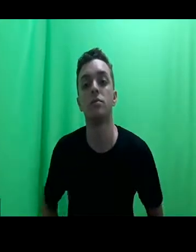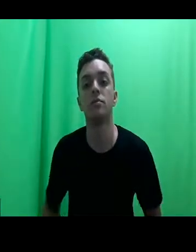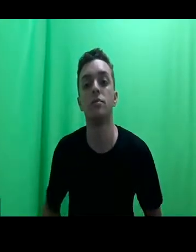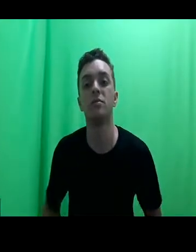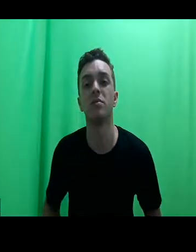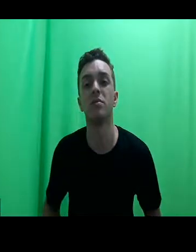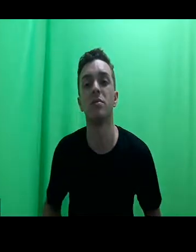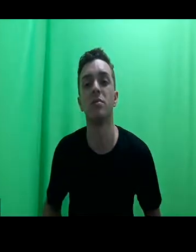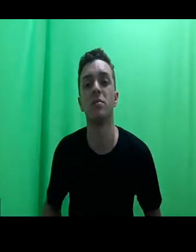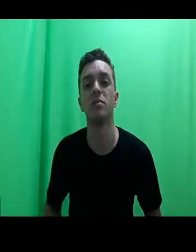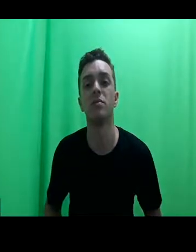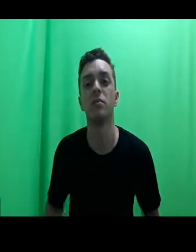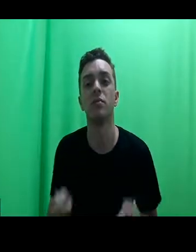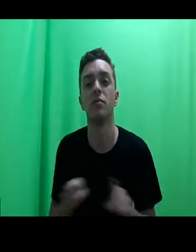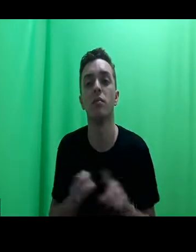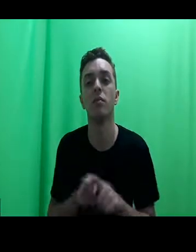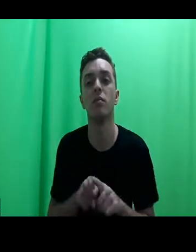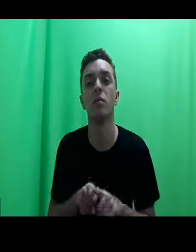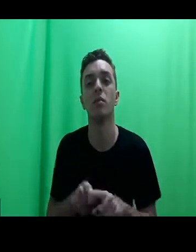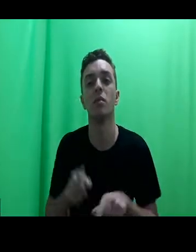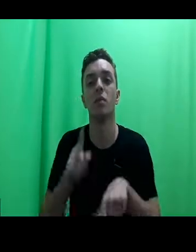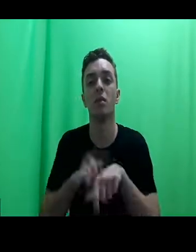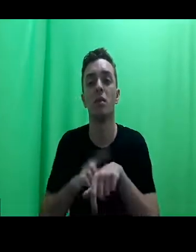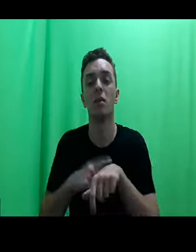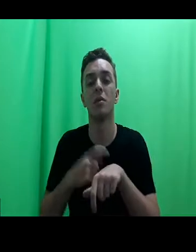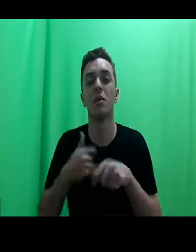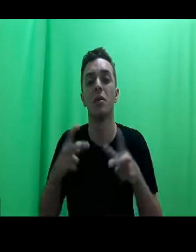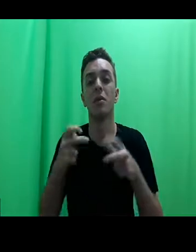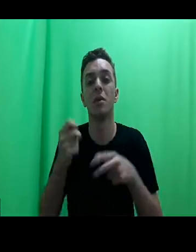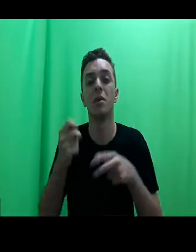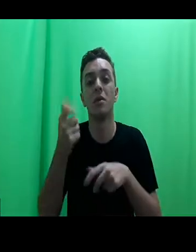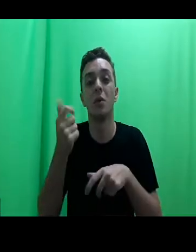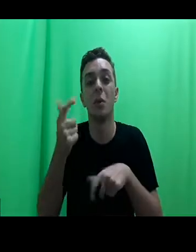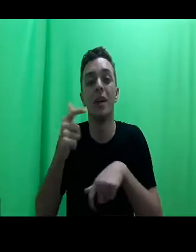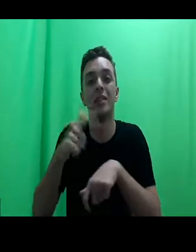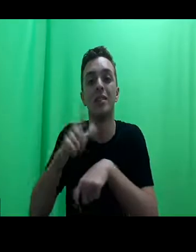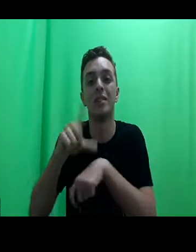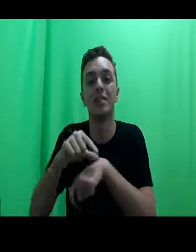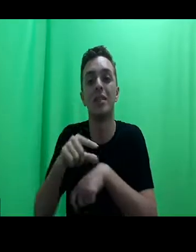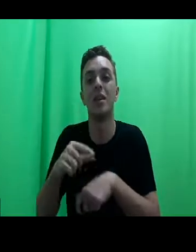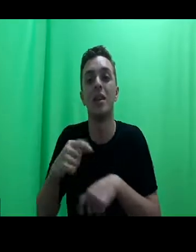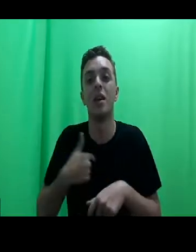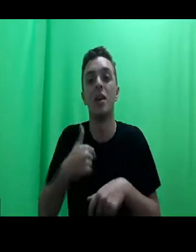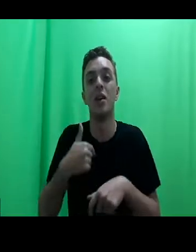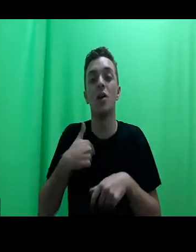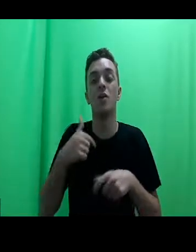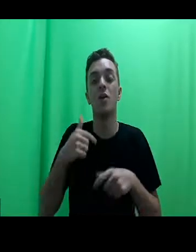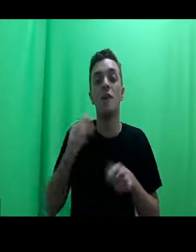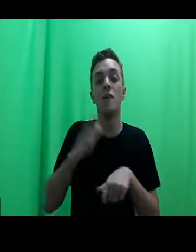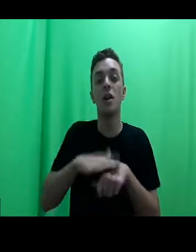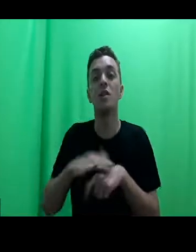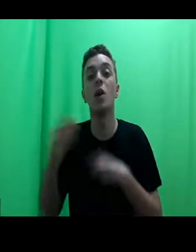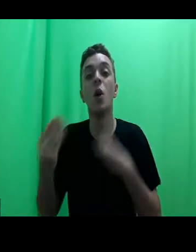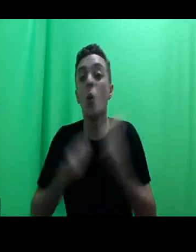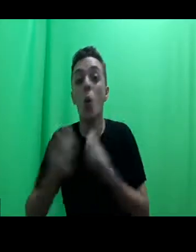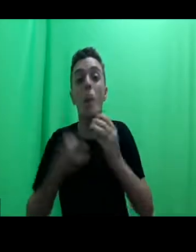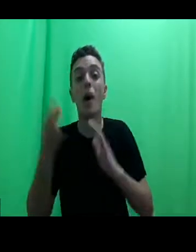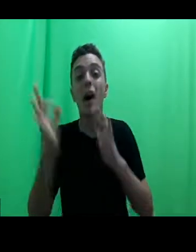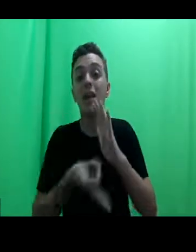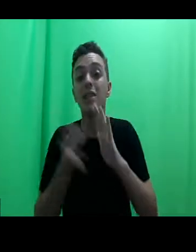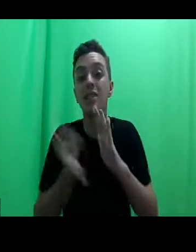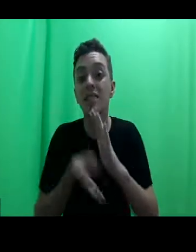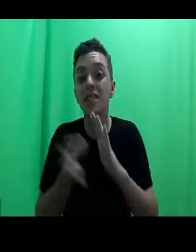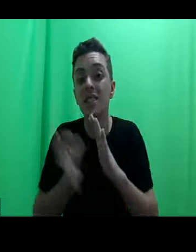Finalmente, pelo tempo, agora eu já estou quase no meu tempo, eu vou, então, abordar como que as clínicas jurídicas